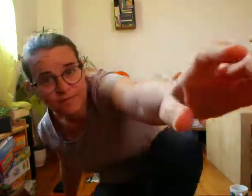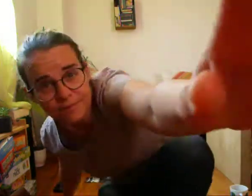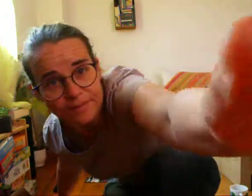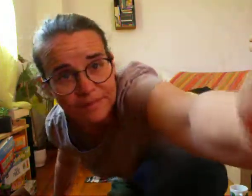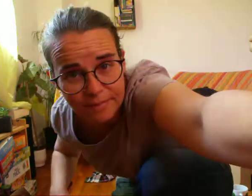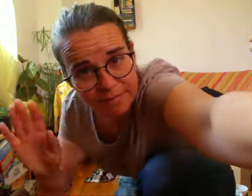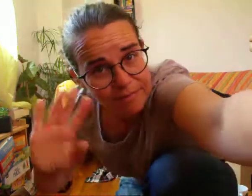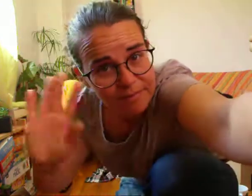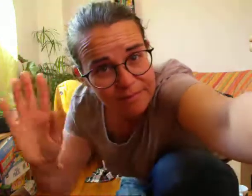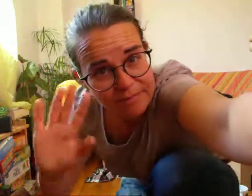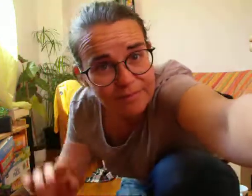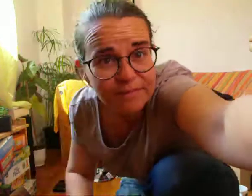Sous-titrage-Canada